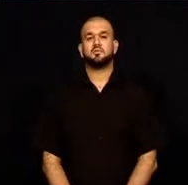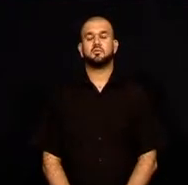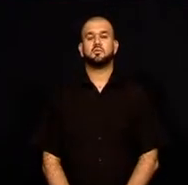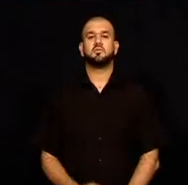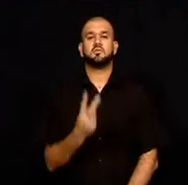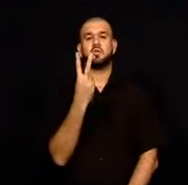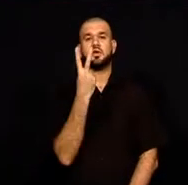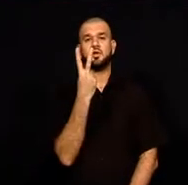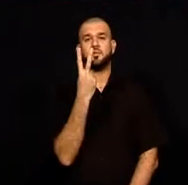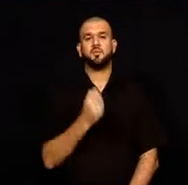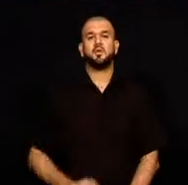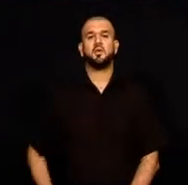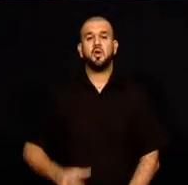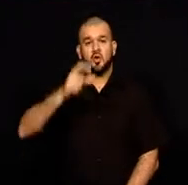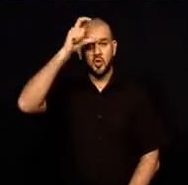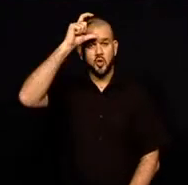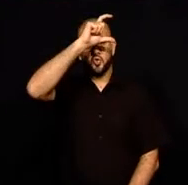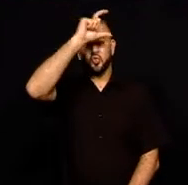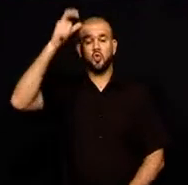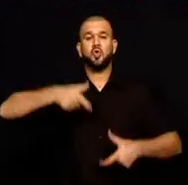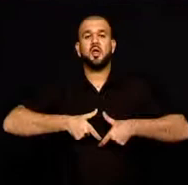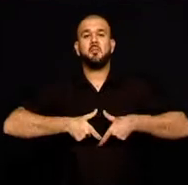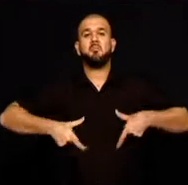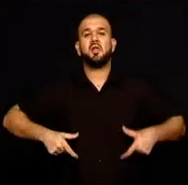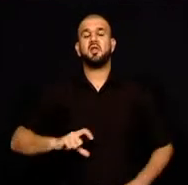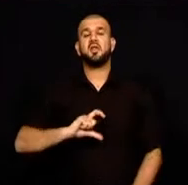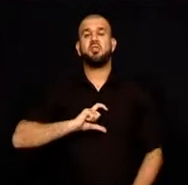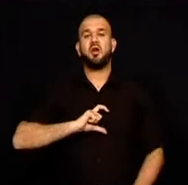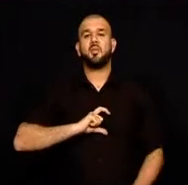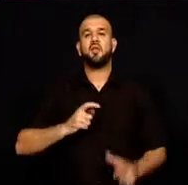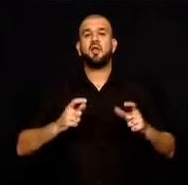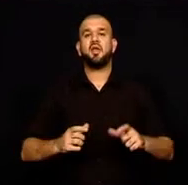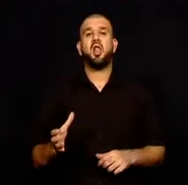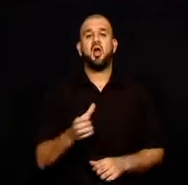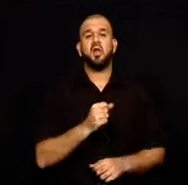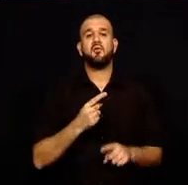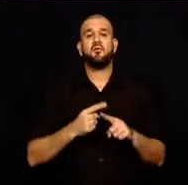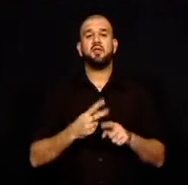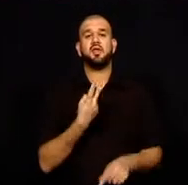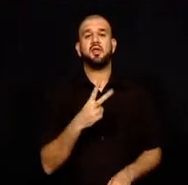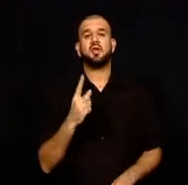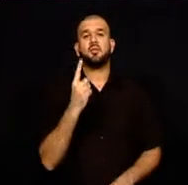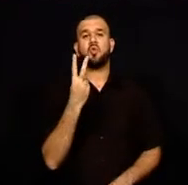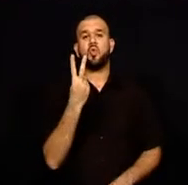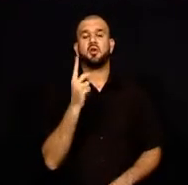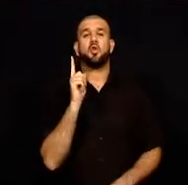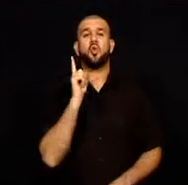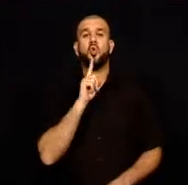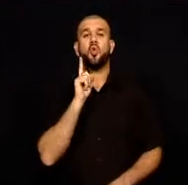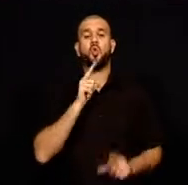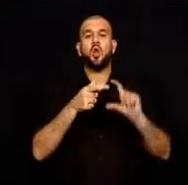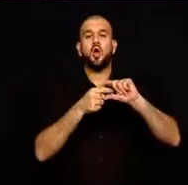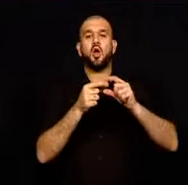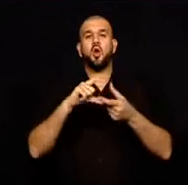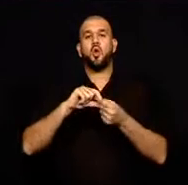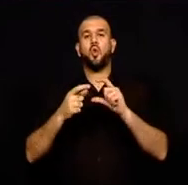Türkiye Milli Takımında yer alan ve 2012 Londra Olimpiyatlarında